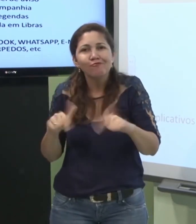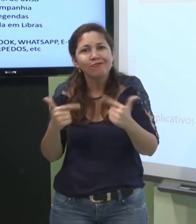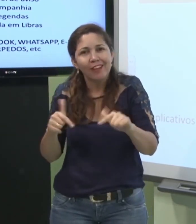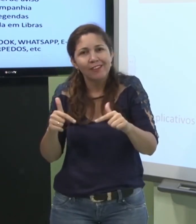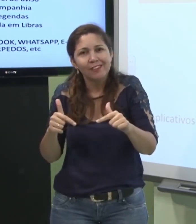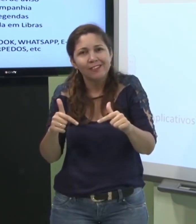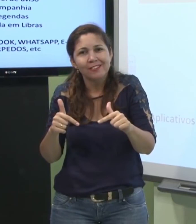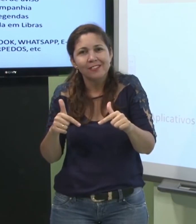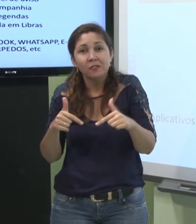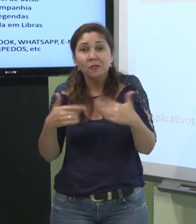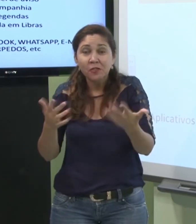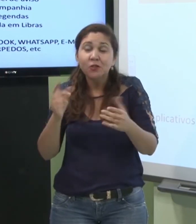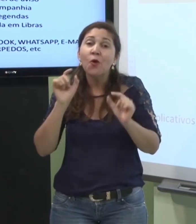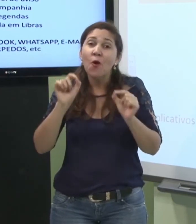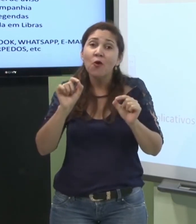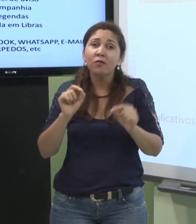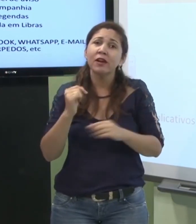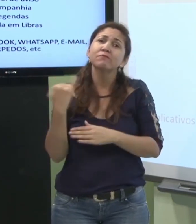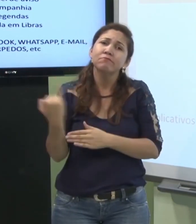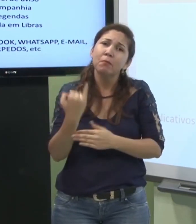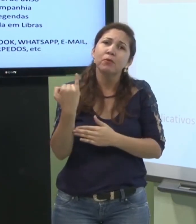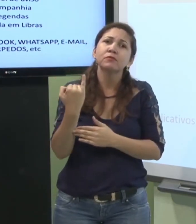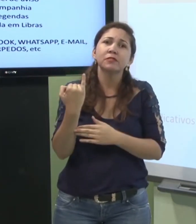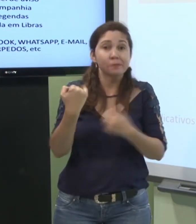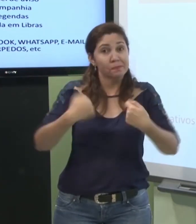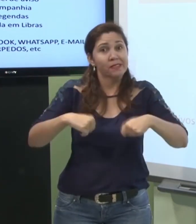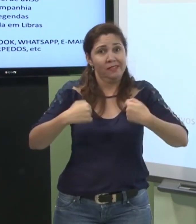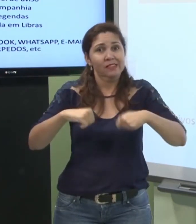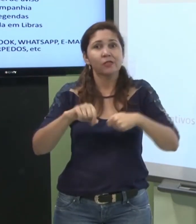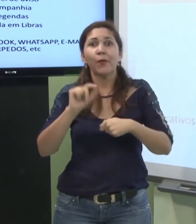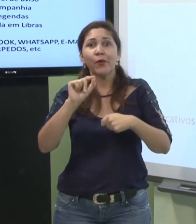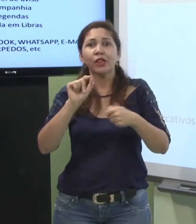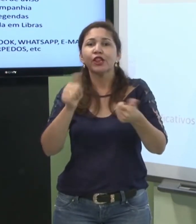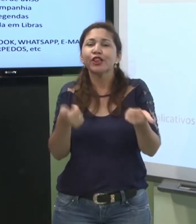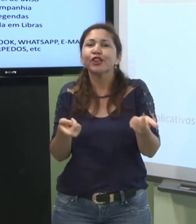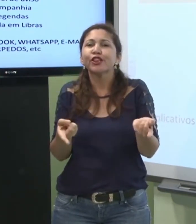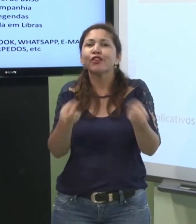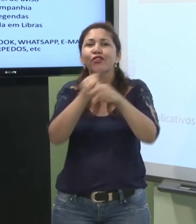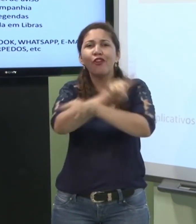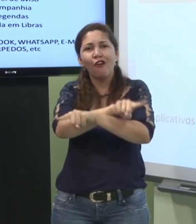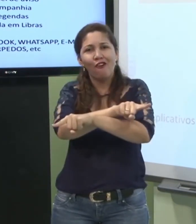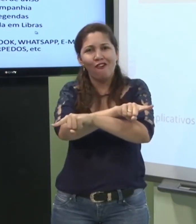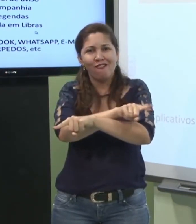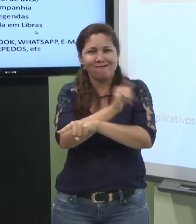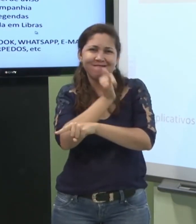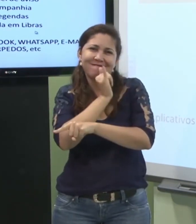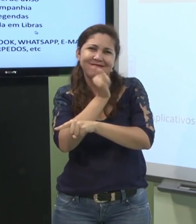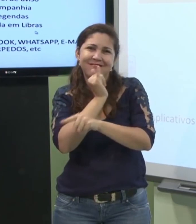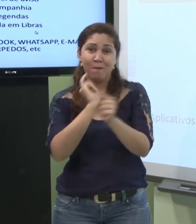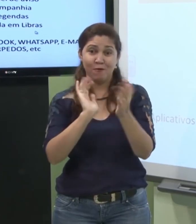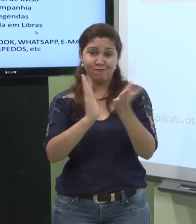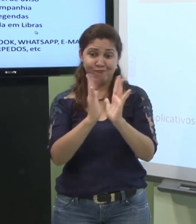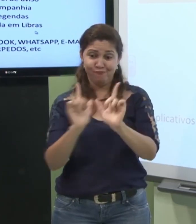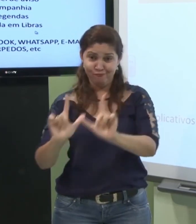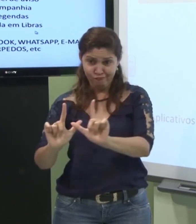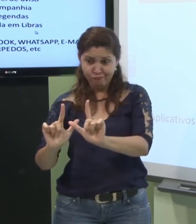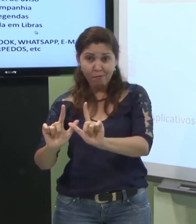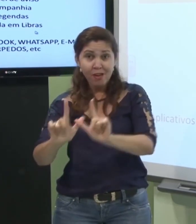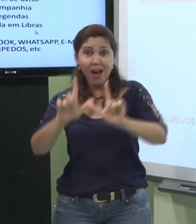Então, colocar a janela do intérprete maior e a pessoa que está falando numa janela menor, porque o que a pessoa está falando para